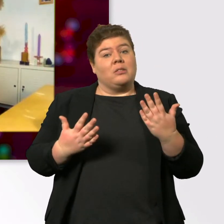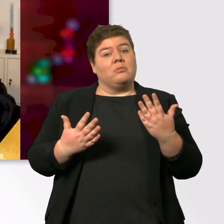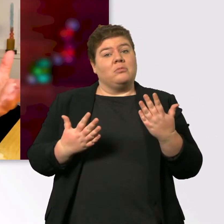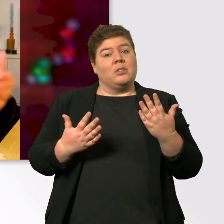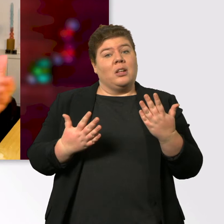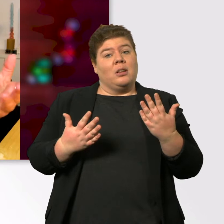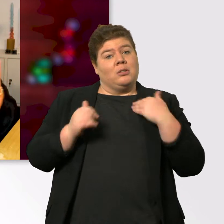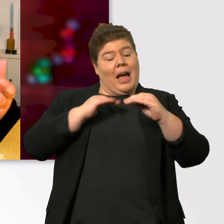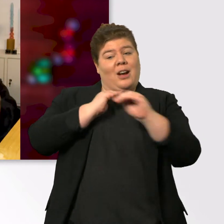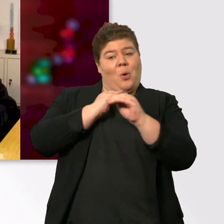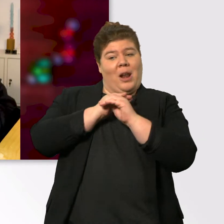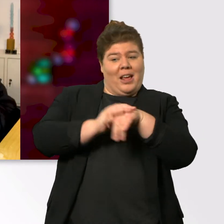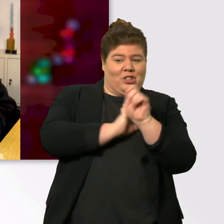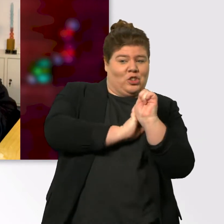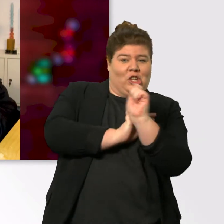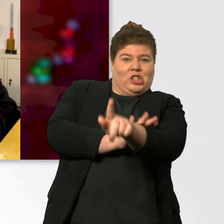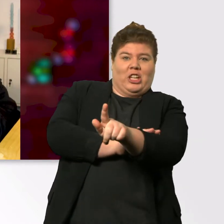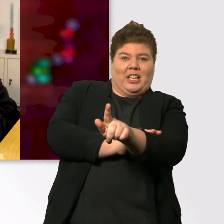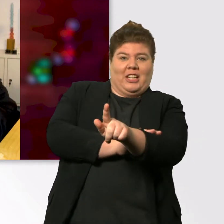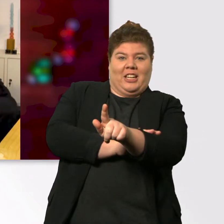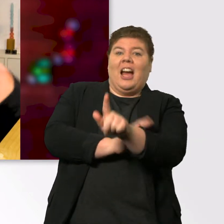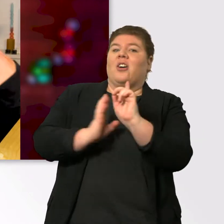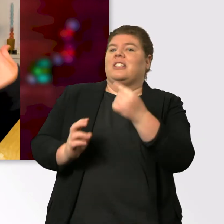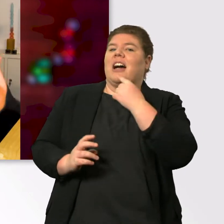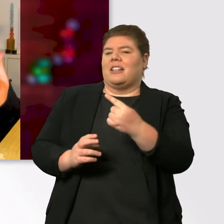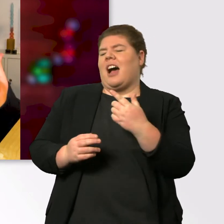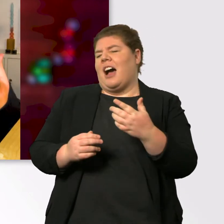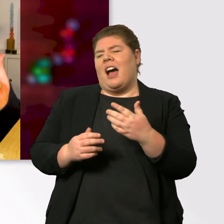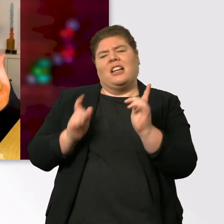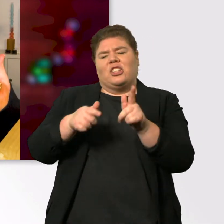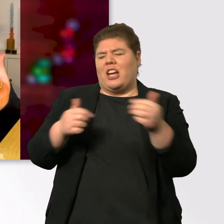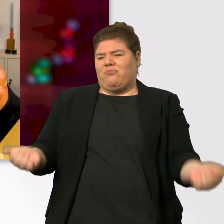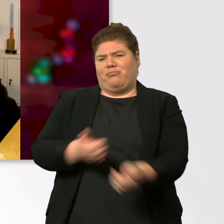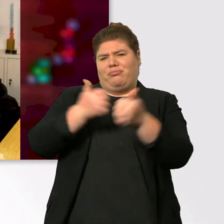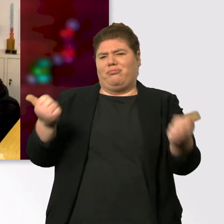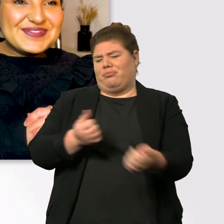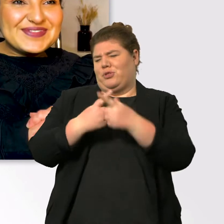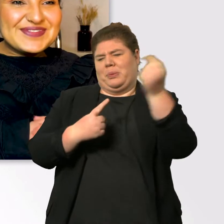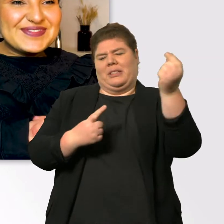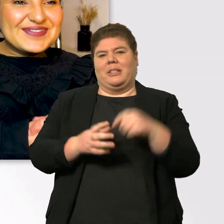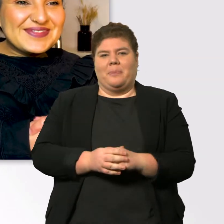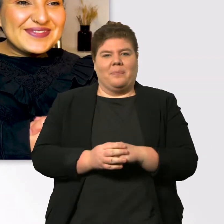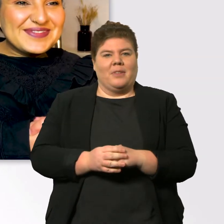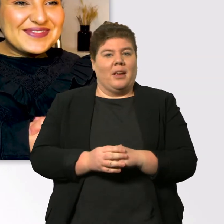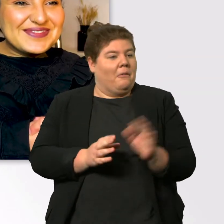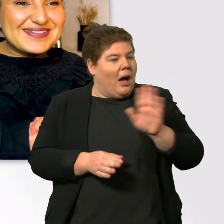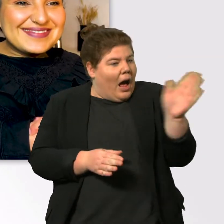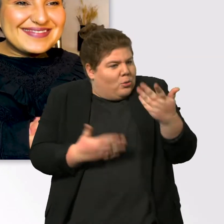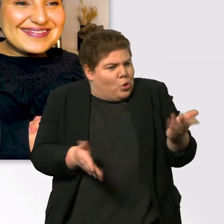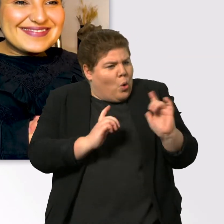unsere KollegInnen und verkaufen das natürlich als das tollste Geschenk, ja? Hallo, das sind super tolle Geschenke, die